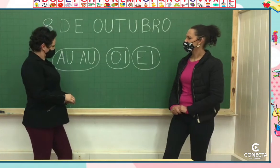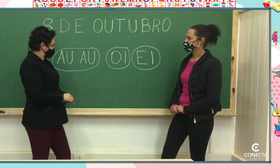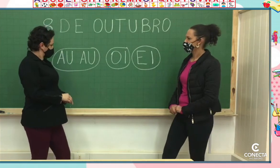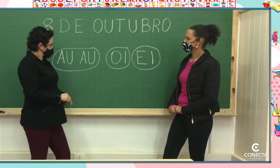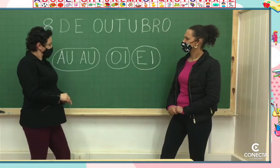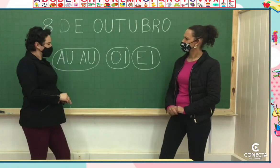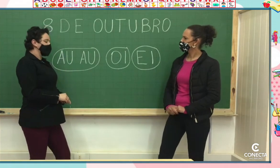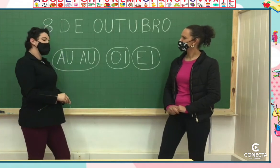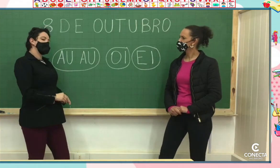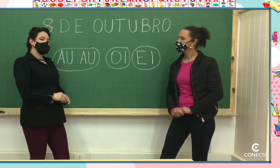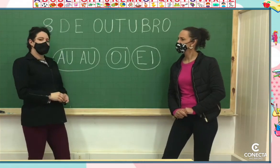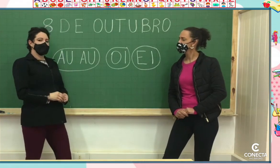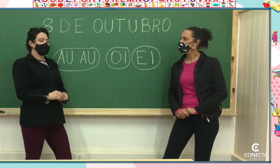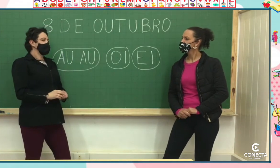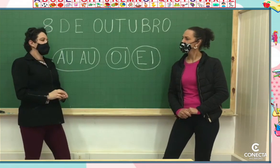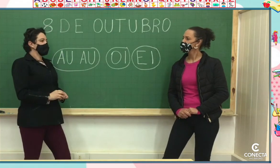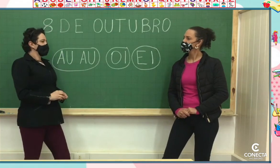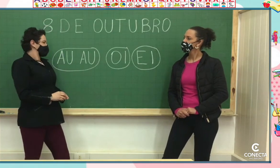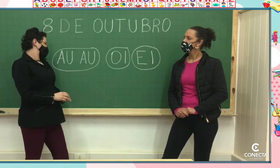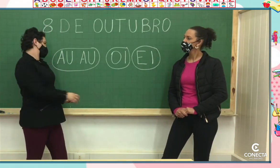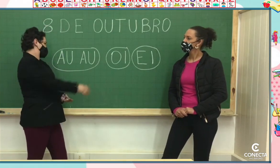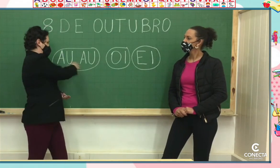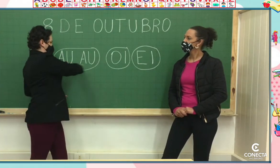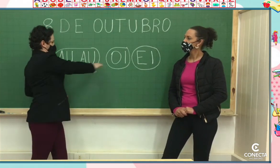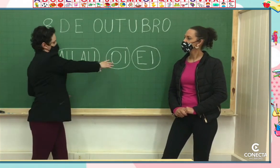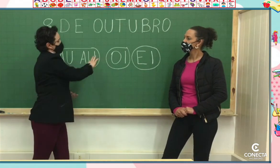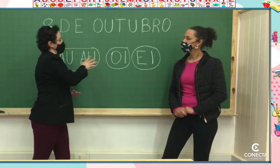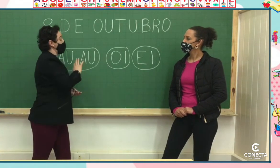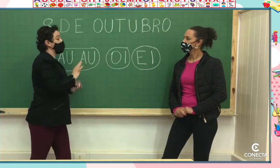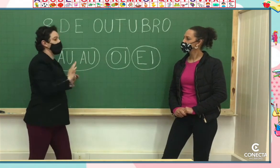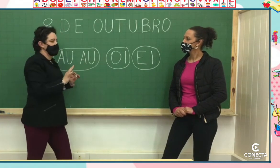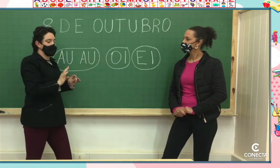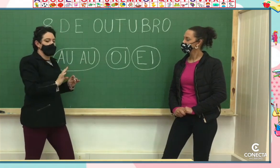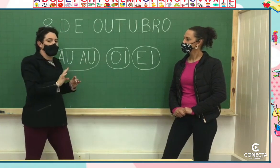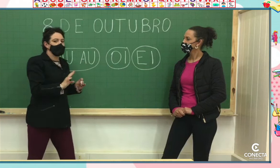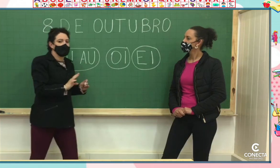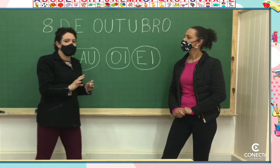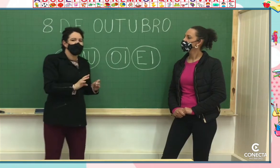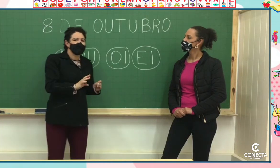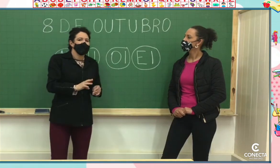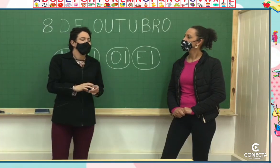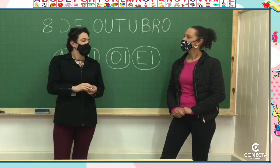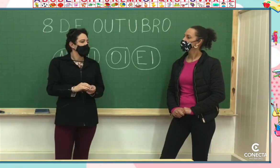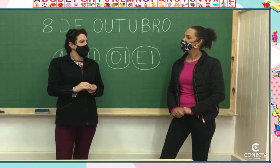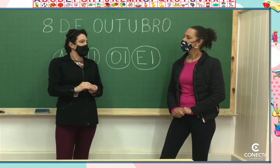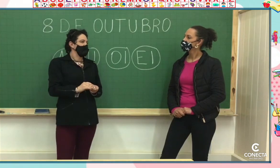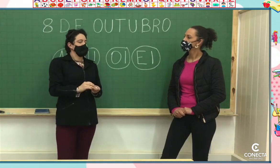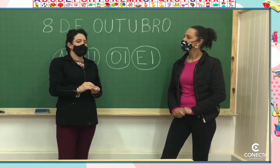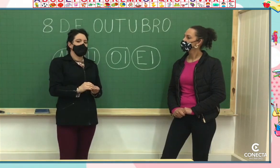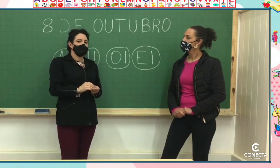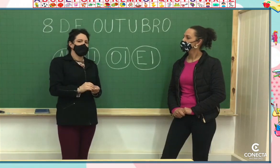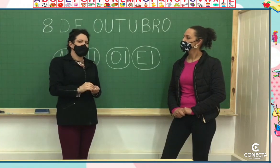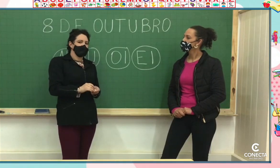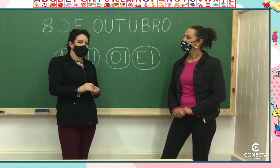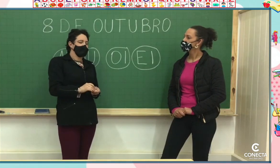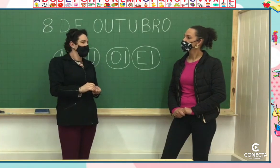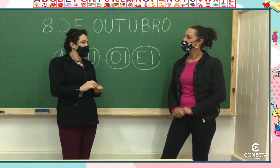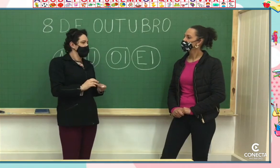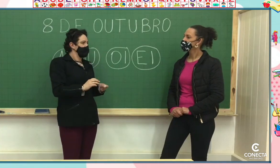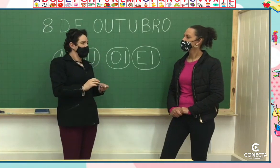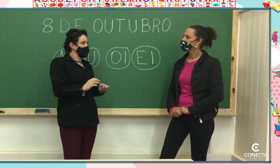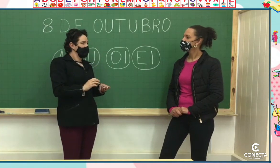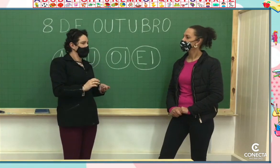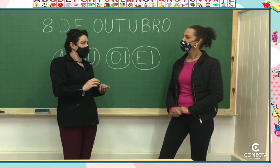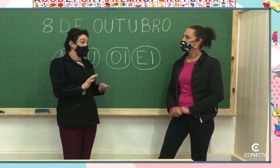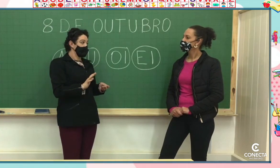Ah, professora. O que você acha, então, de agora? A gente já viu alguns encontros. O que você acha de começar a